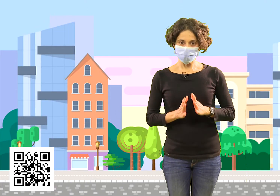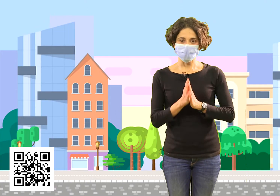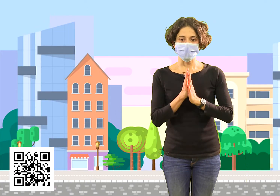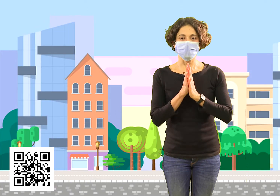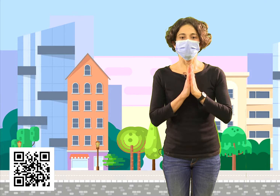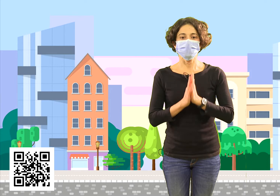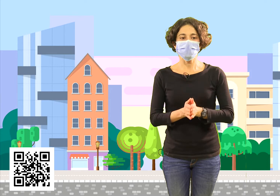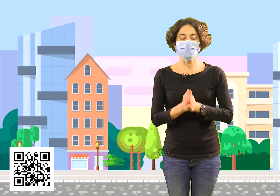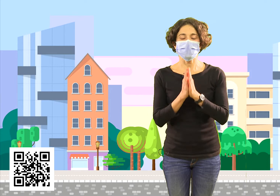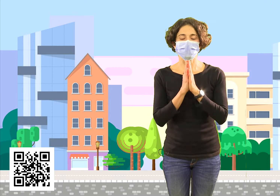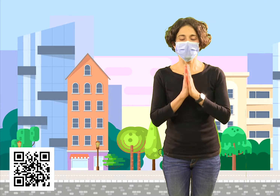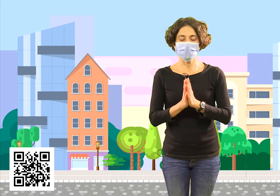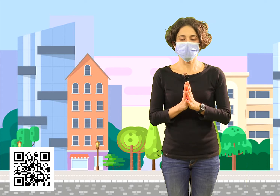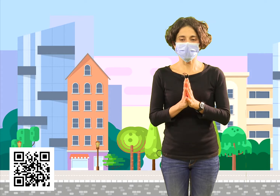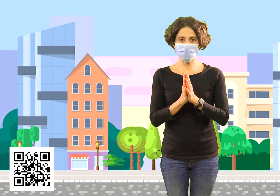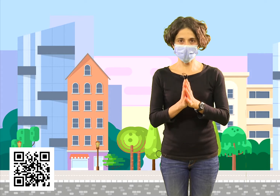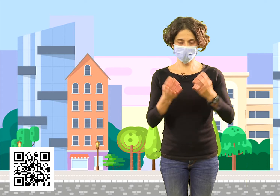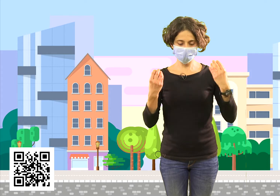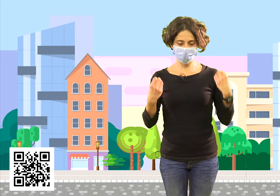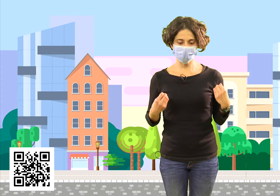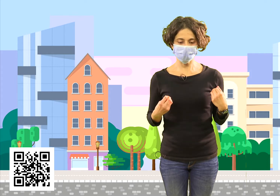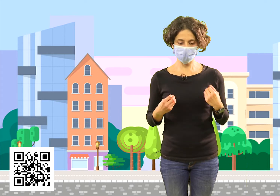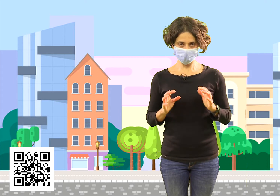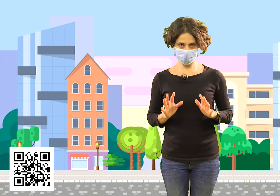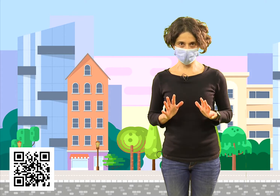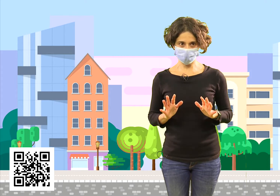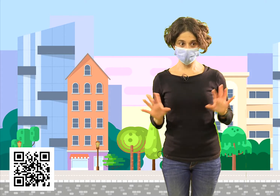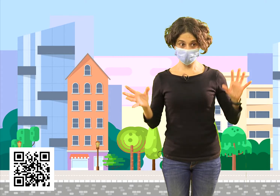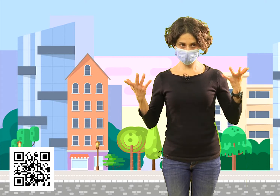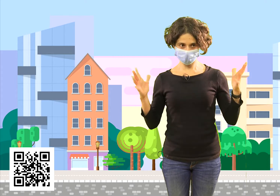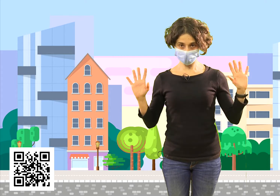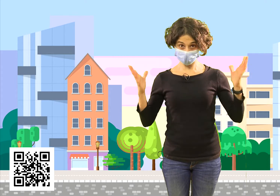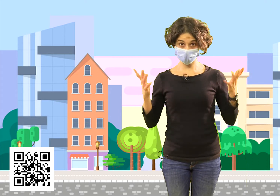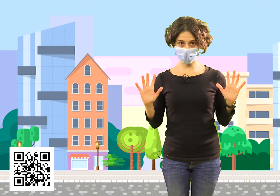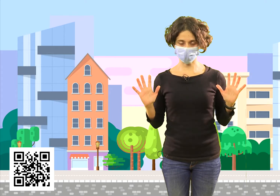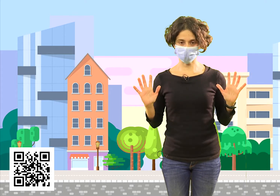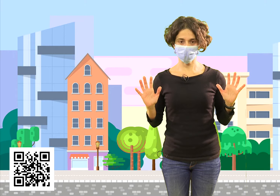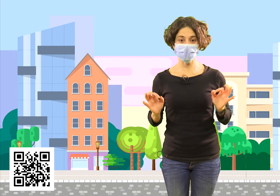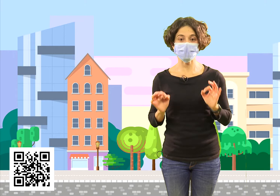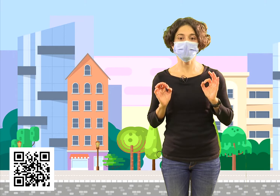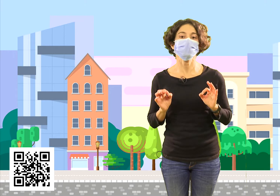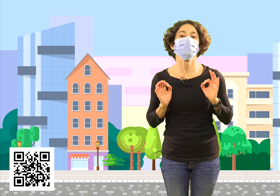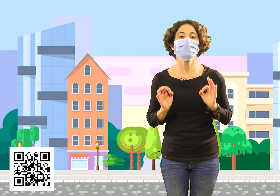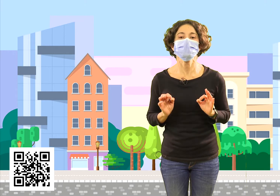Ahora voy a poner una posición distinta. Vamos a utilizar los dos brazos. Fíjense muy bien